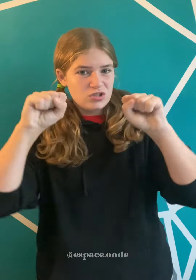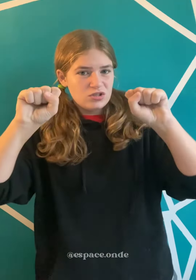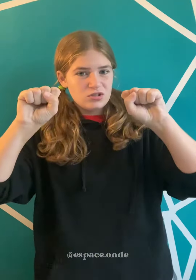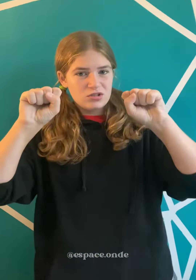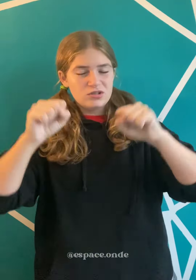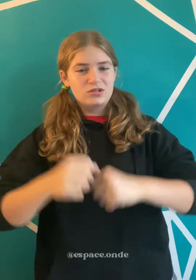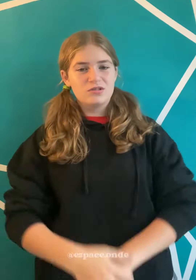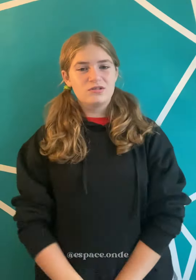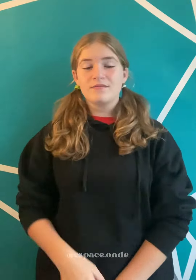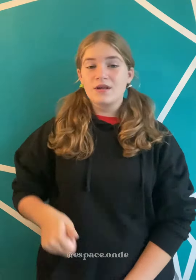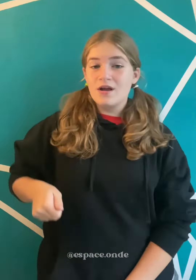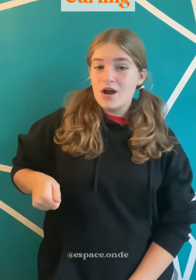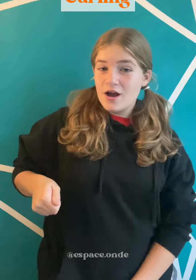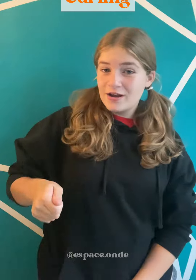Boxe Curling